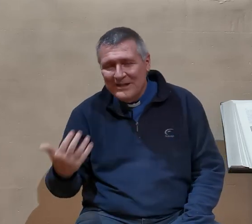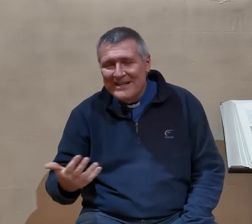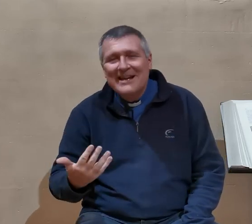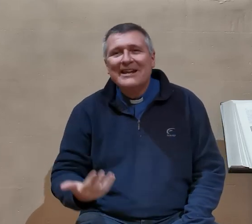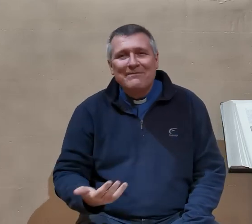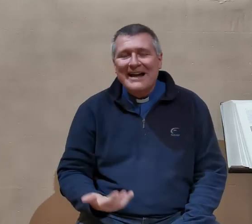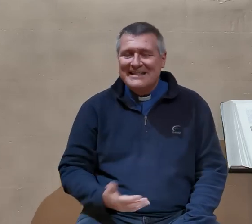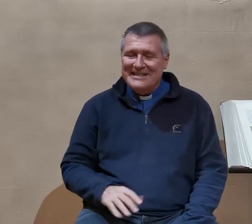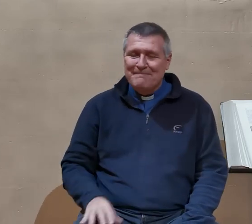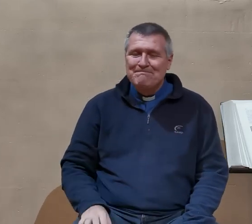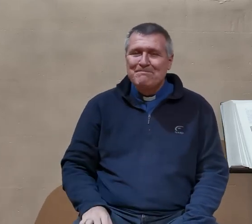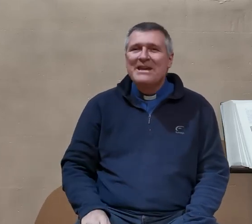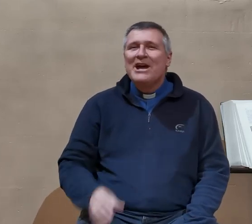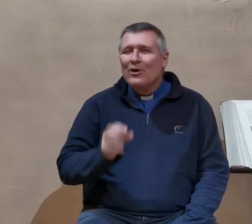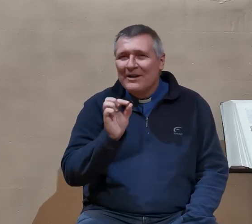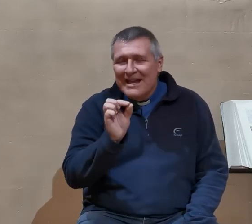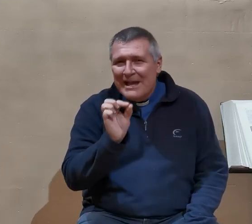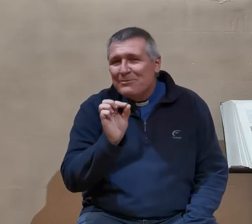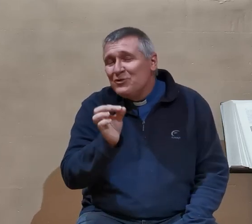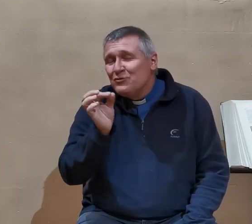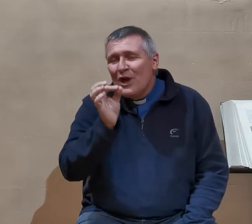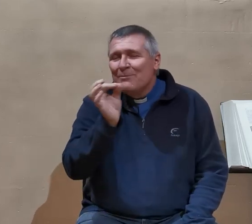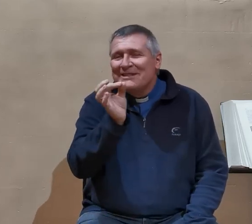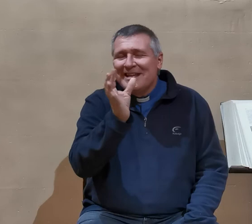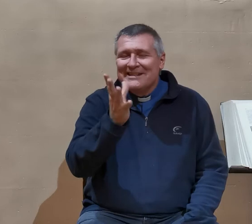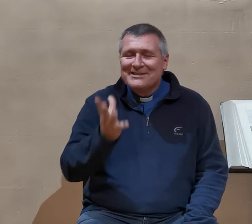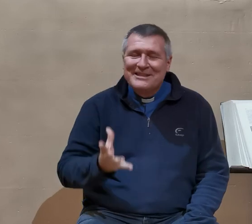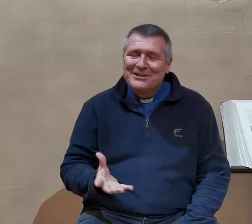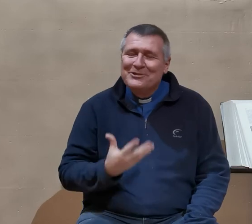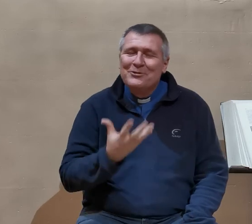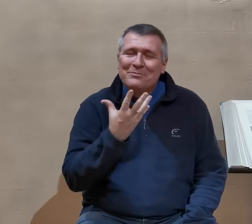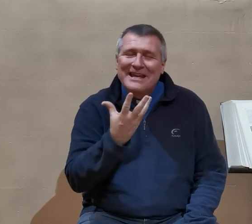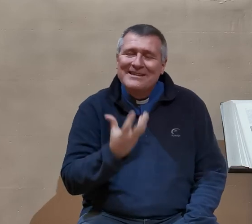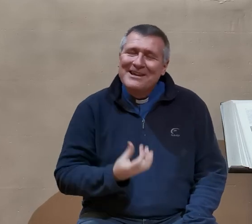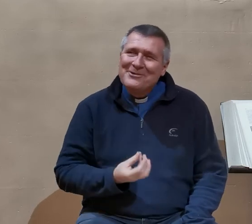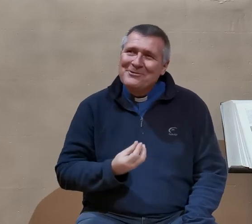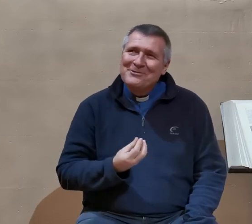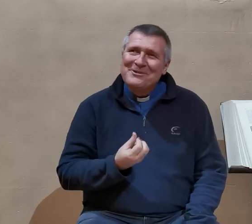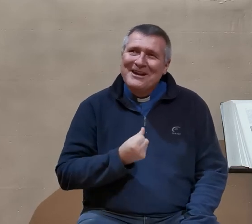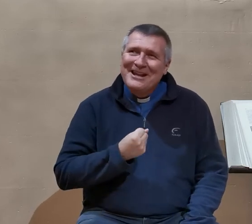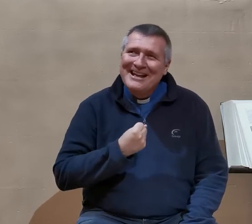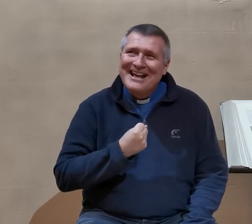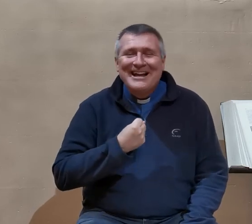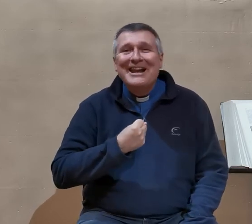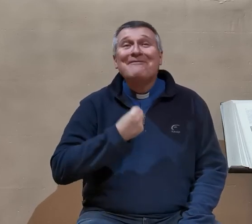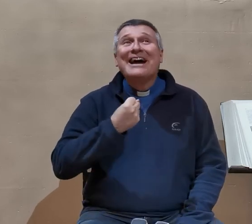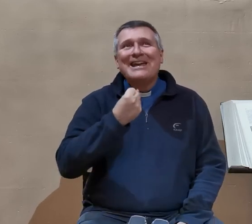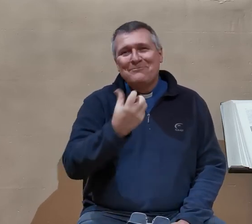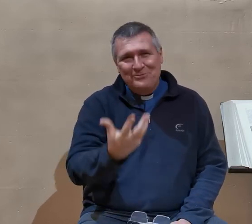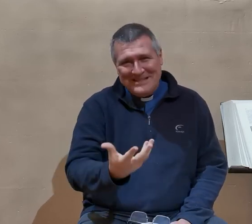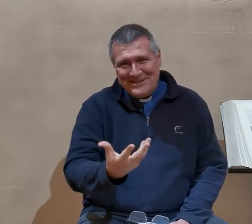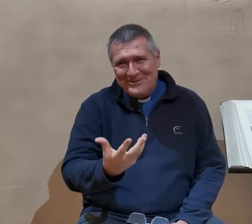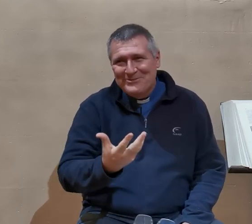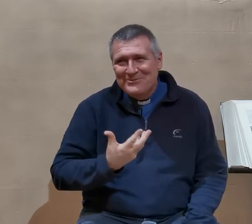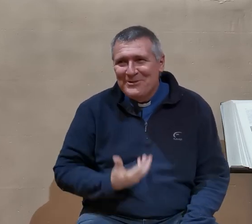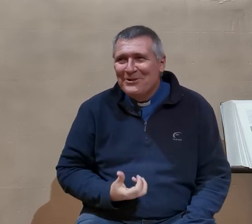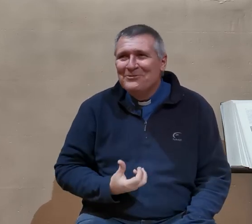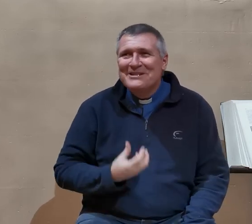les pharisiens. Alors, un petit texte qui donne bien la vraie puissance de